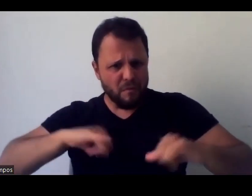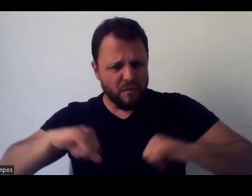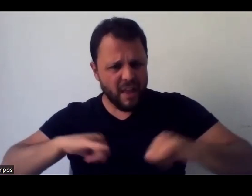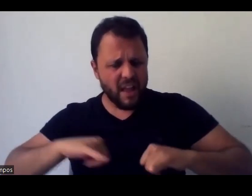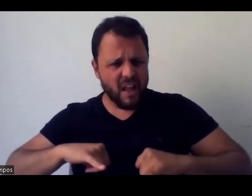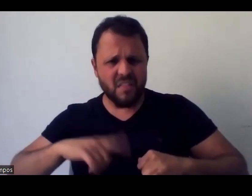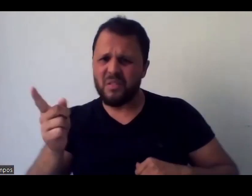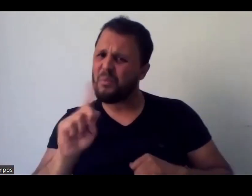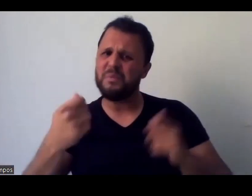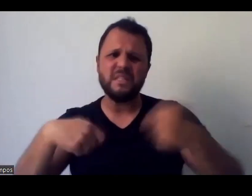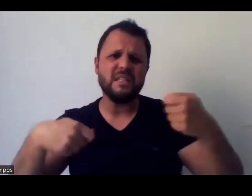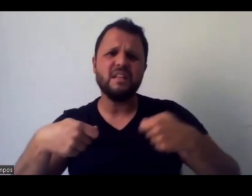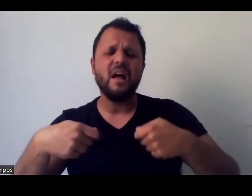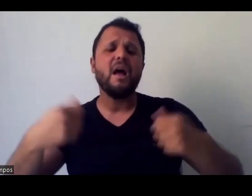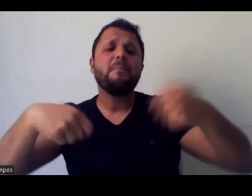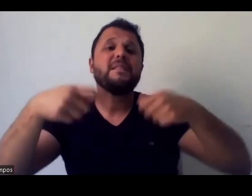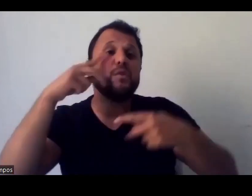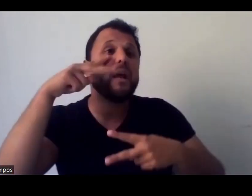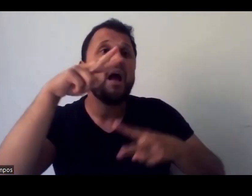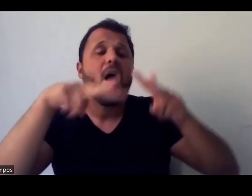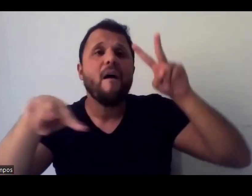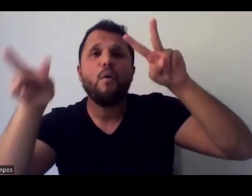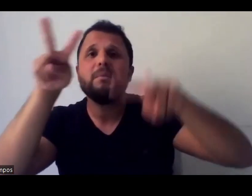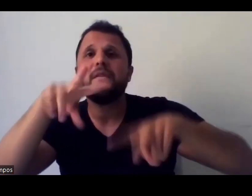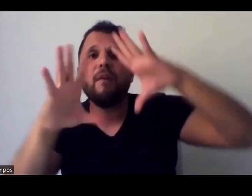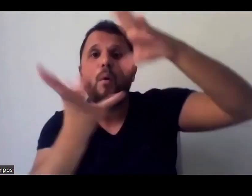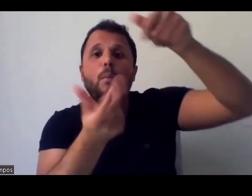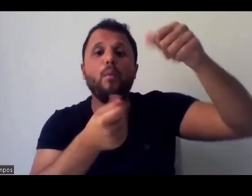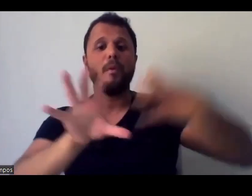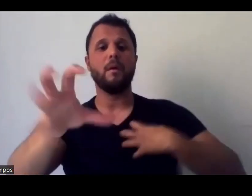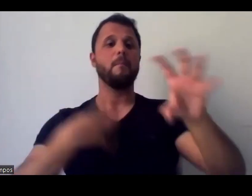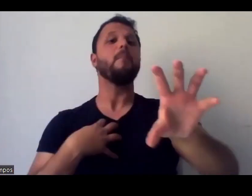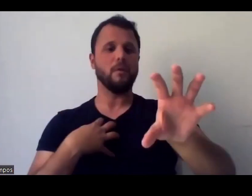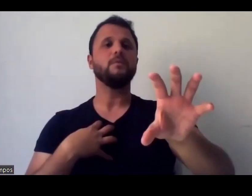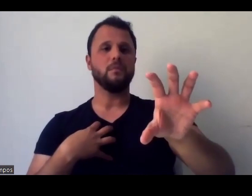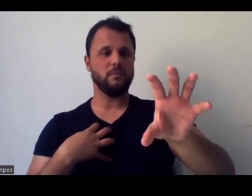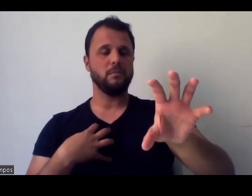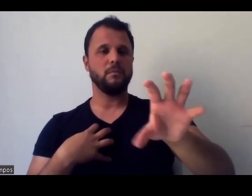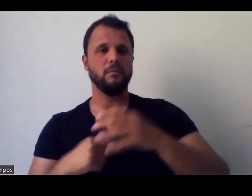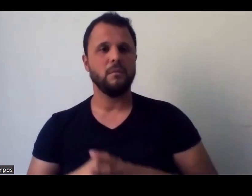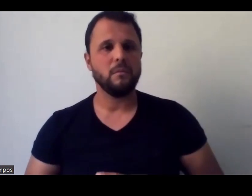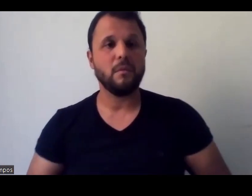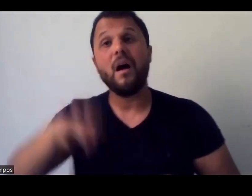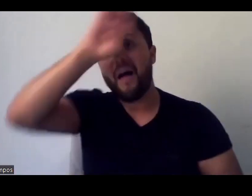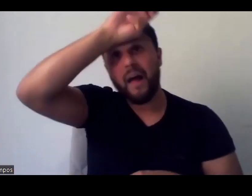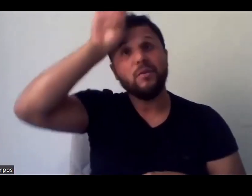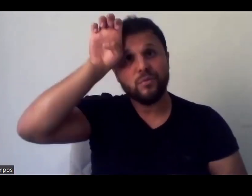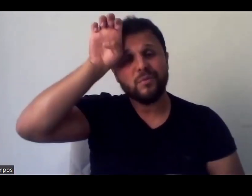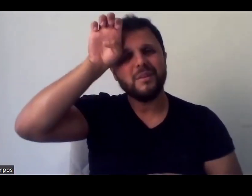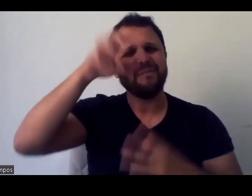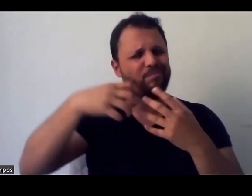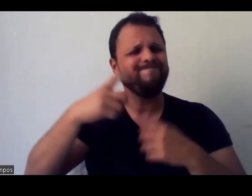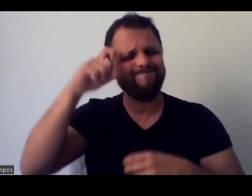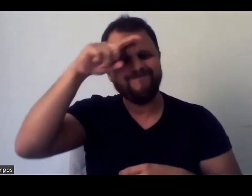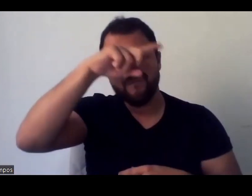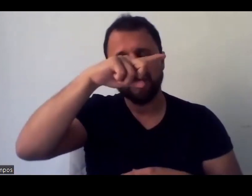e observa na rua. Entendeu? Não, é complexo isso. Agora, tudo isso tem a ver também com essa